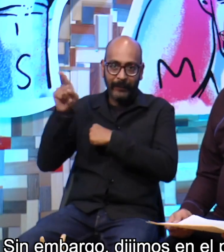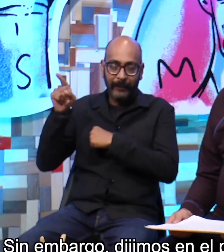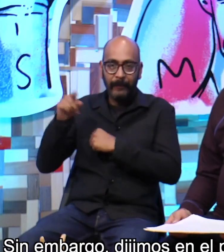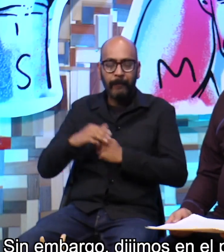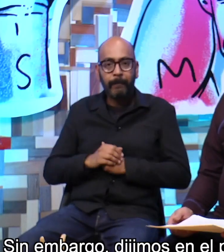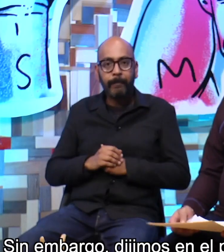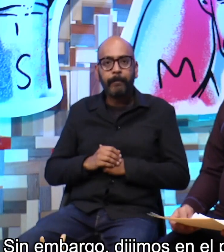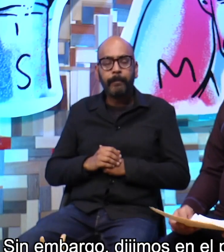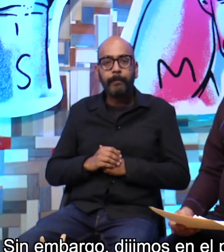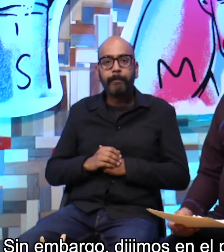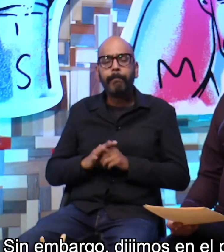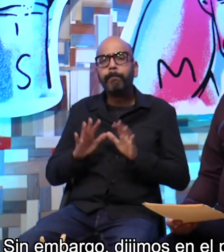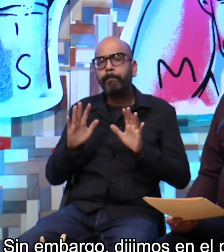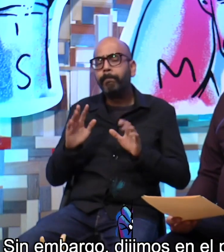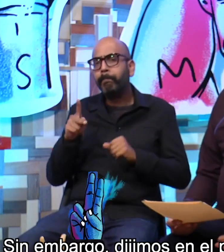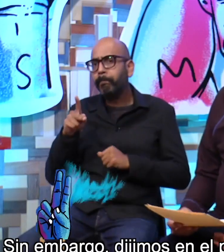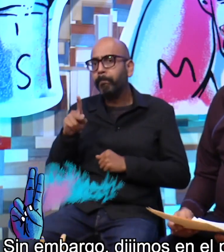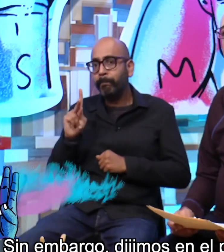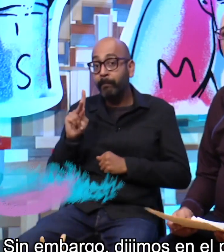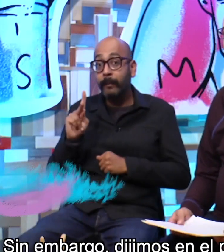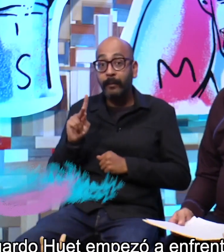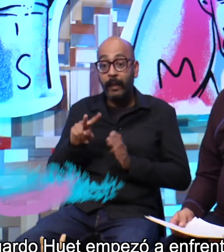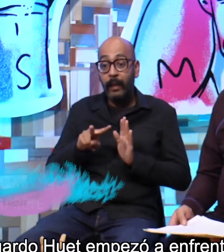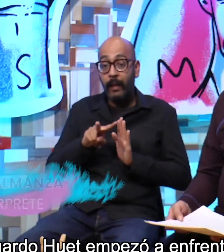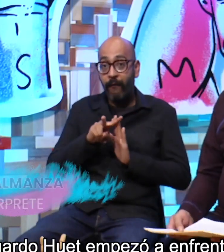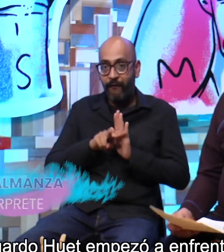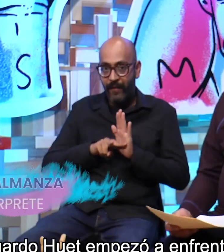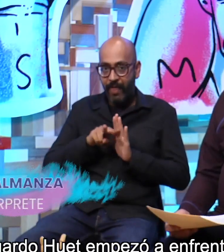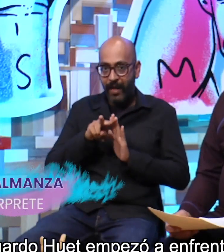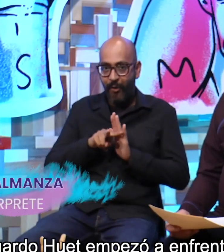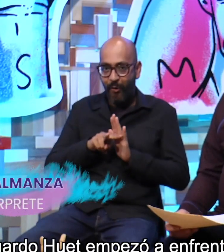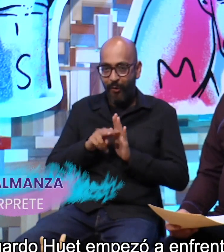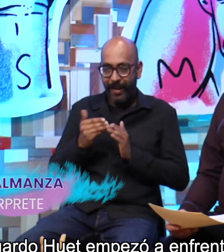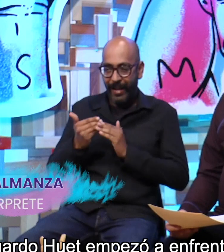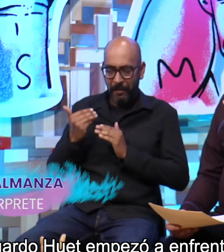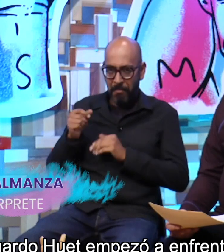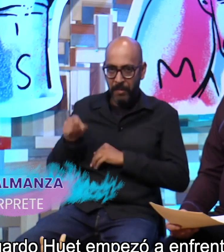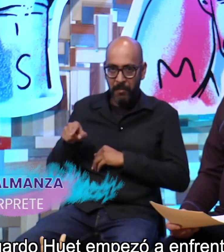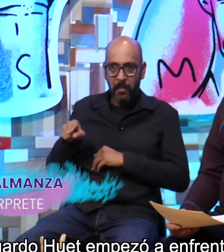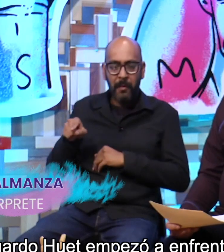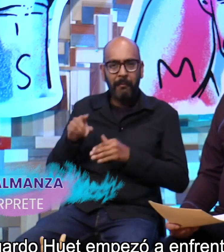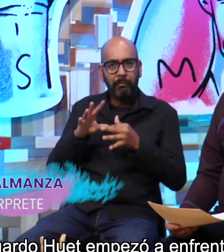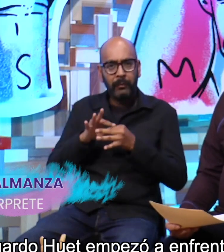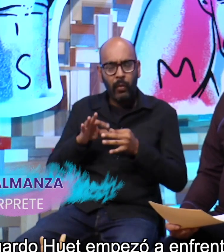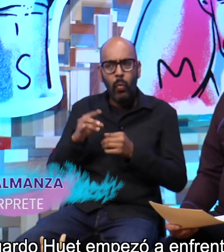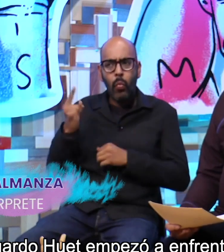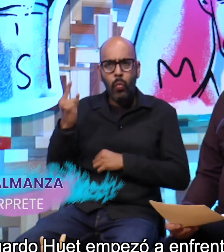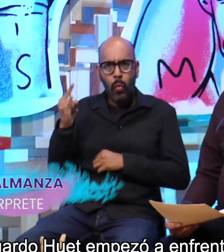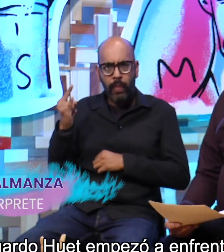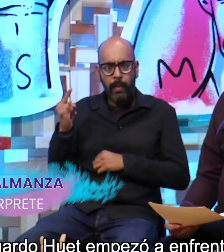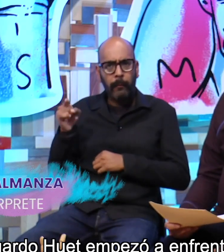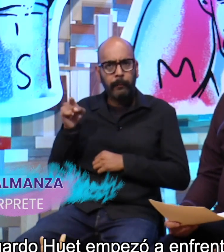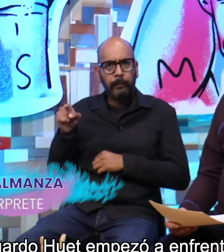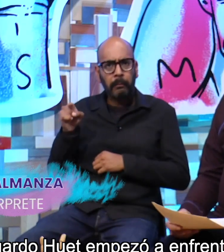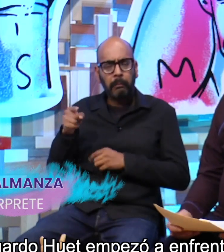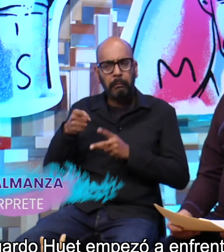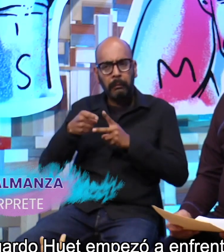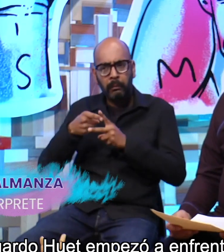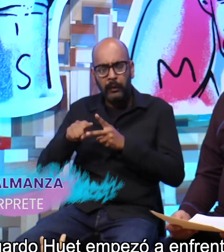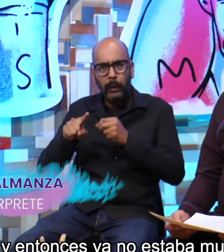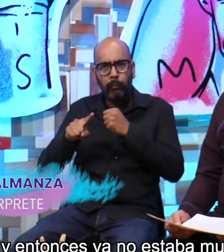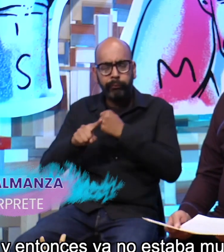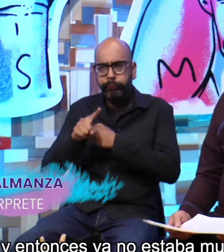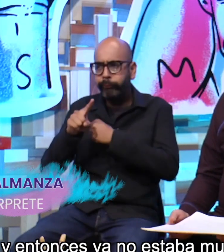embargo, dijimos en el programa anterior que Eduardo Huet empezó a enfrentar una serie de